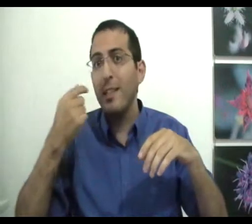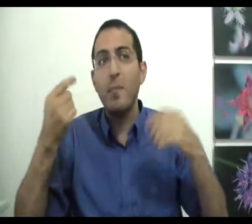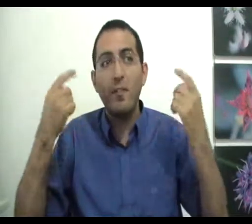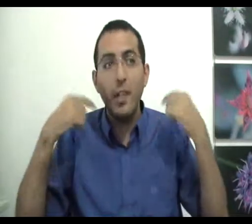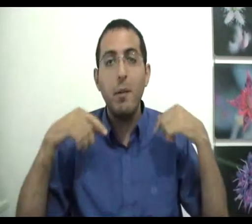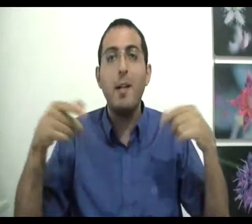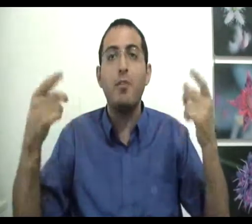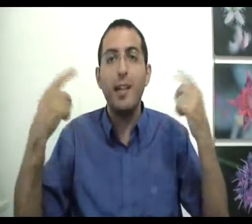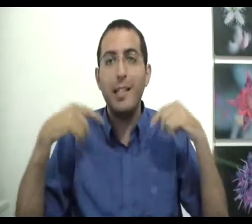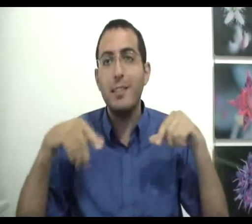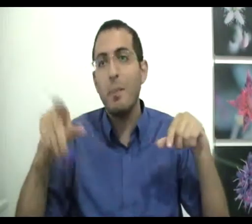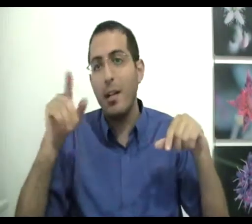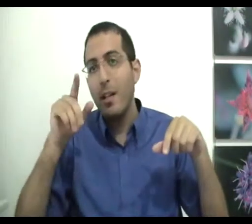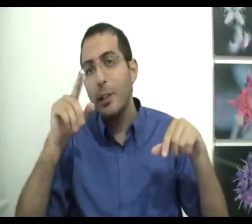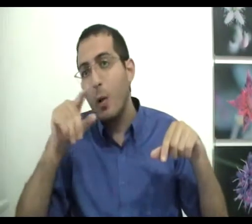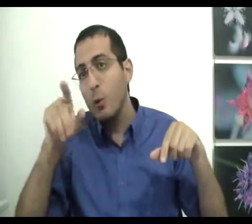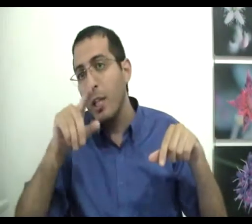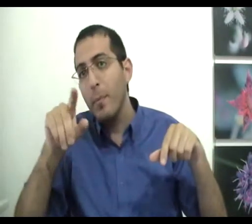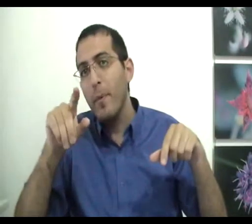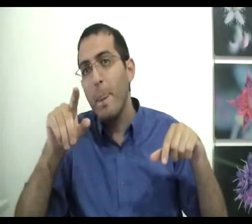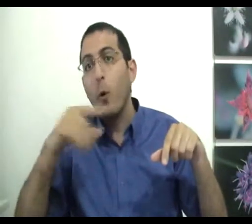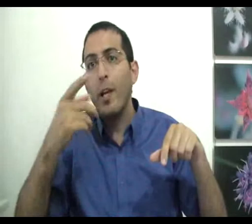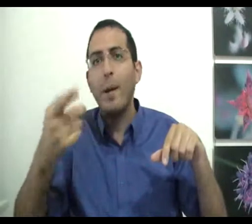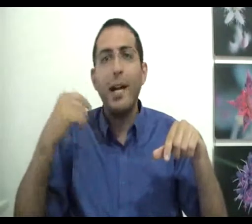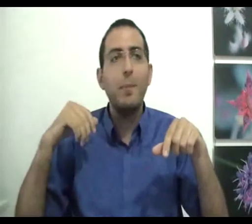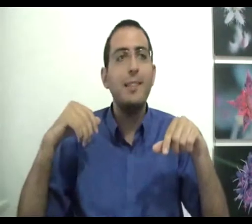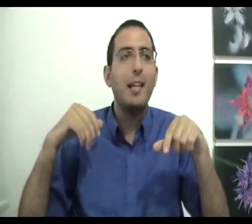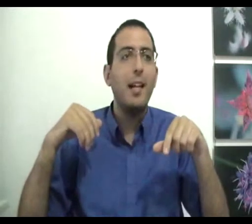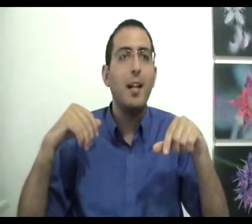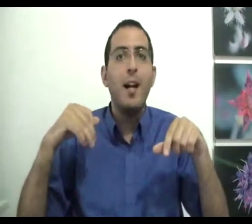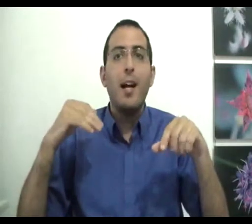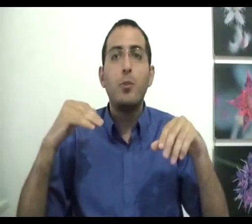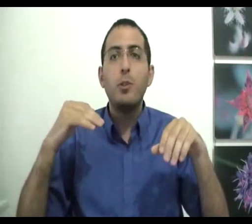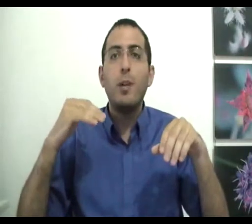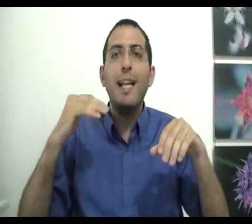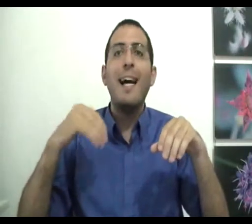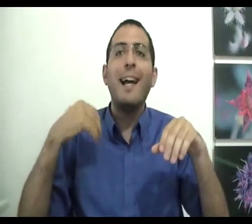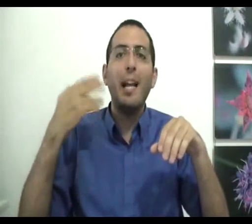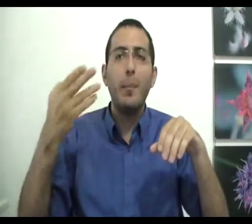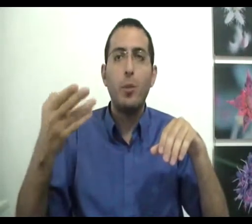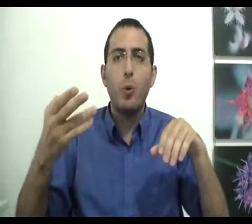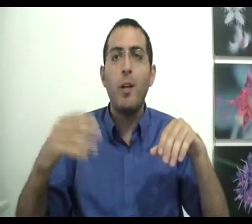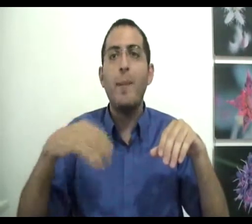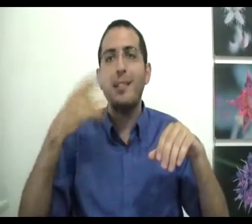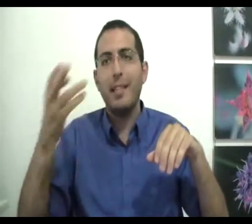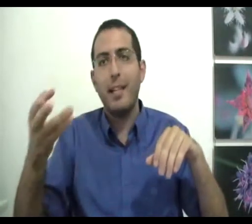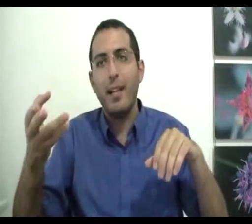אדם מבין ממה נובע הסיבה שהחושים רואים אחרת מהשכל אז הוא מסוגל להכיל בתוכו גם את השכל